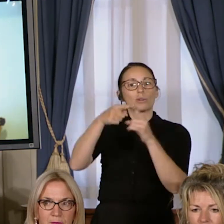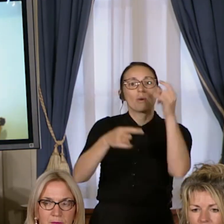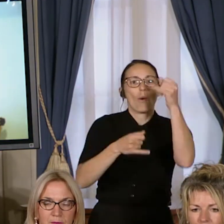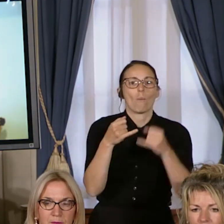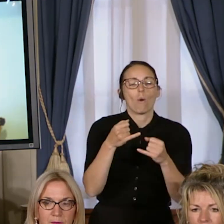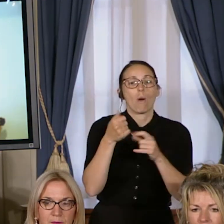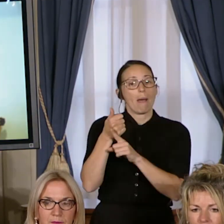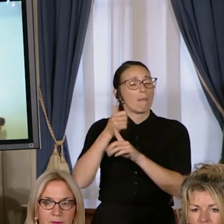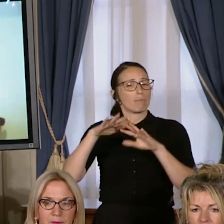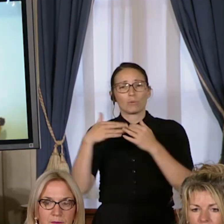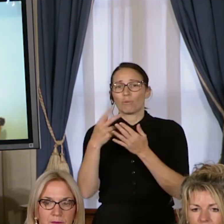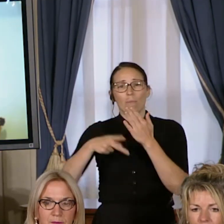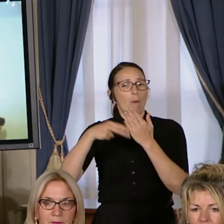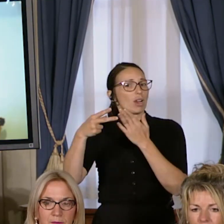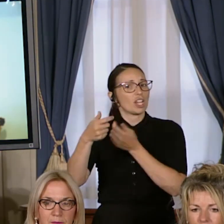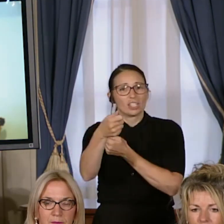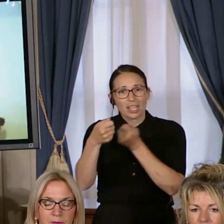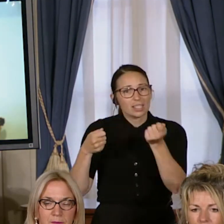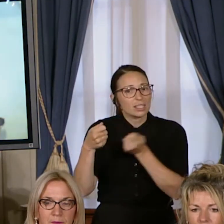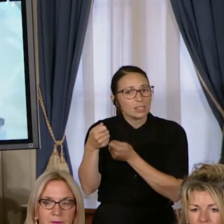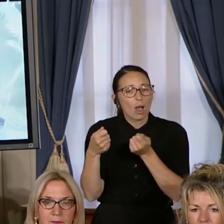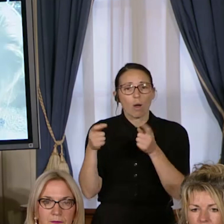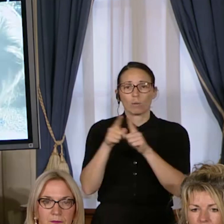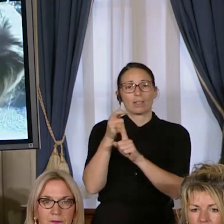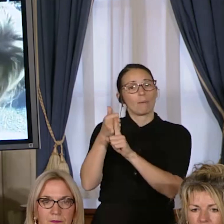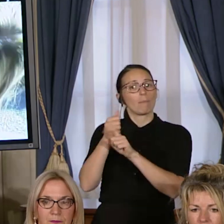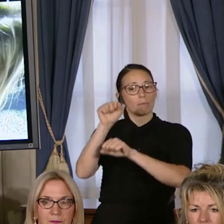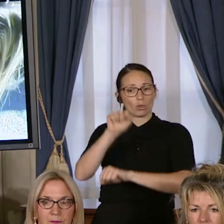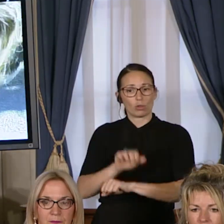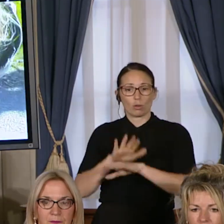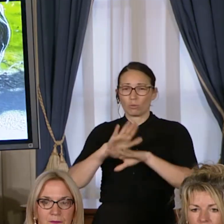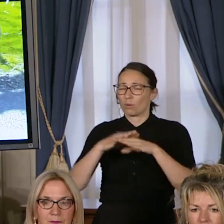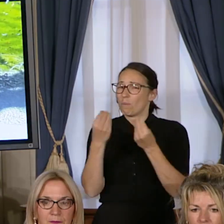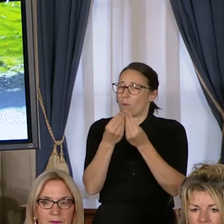gestion du projet. Elle s occupée de beaucoup.